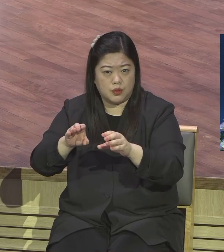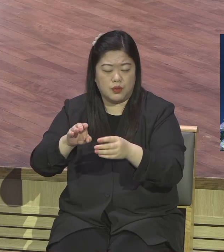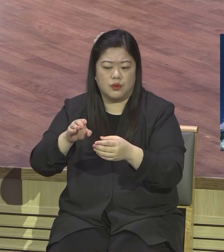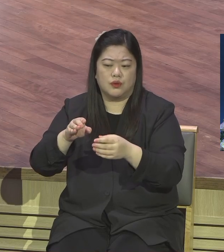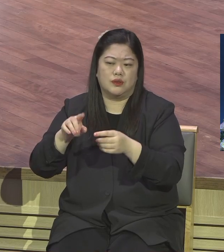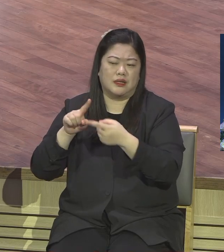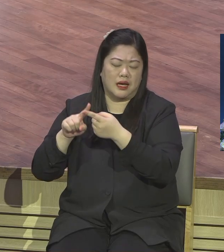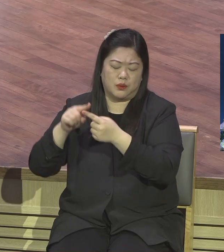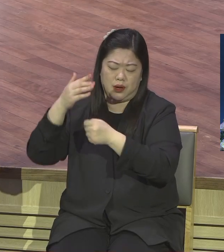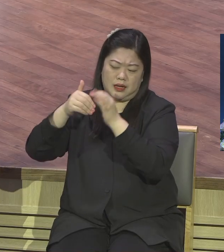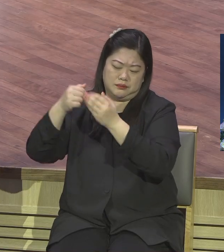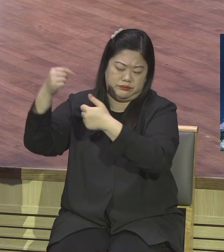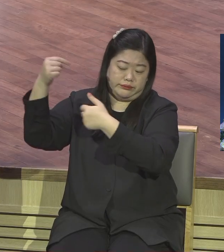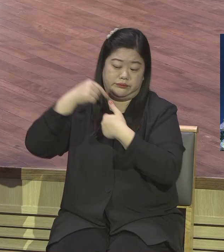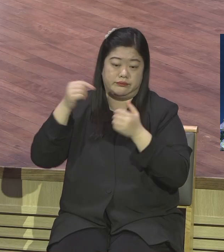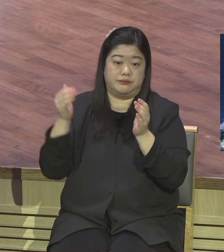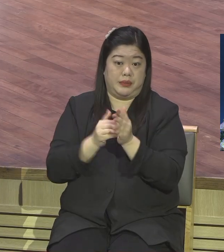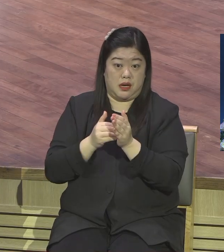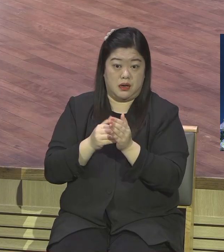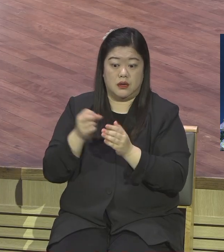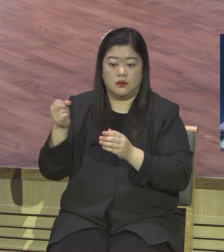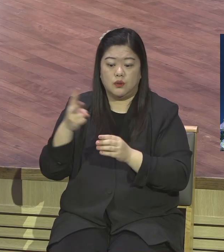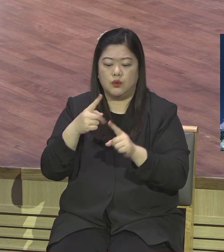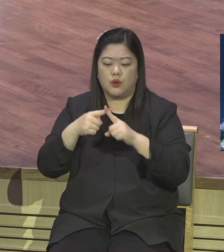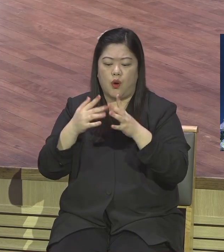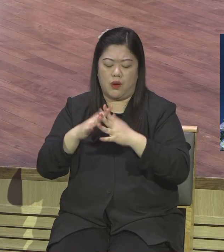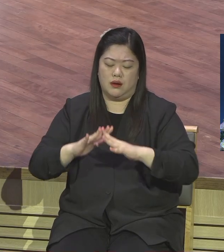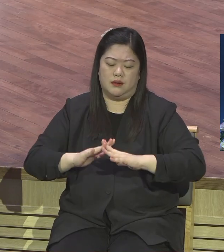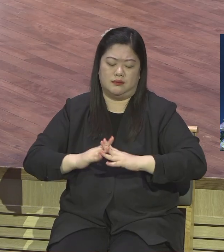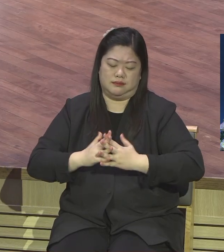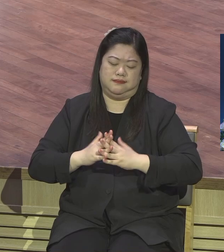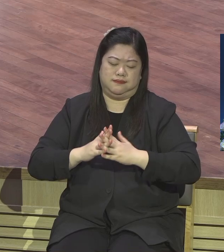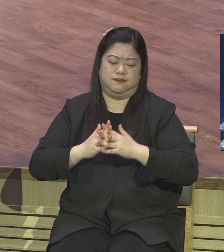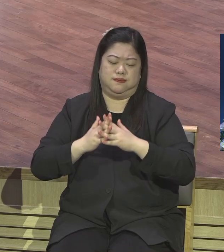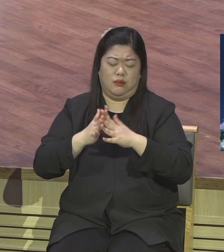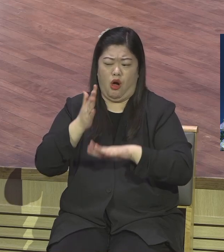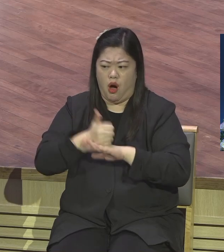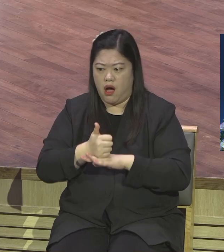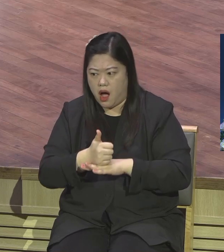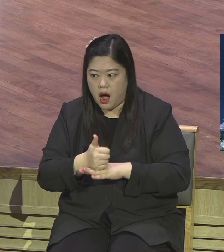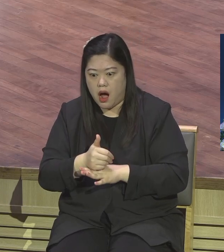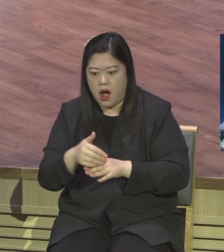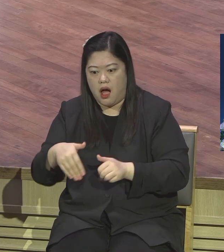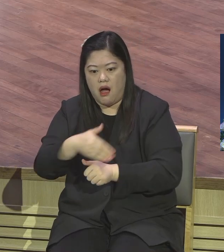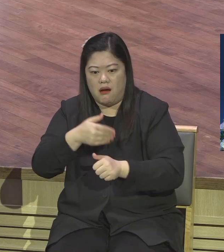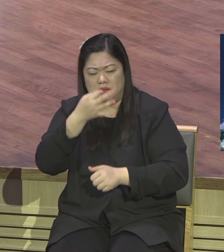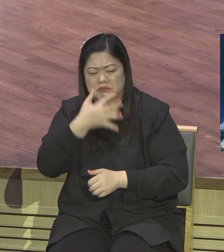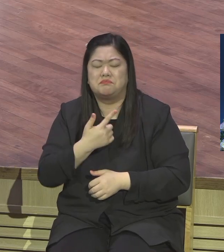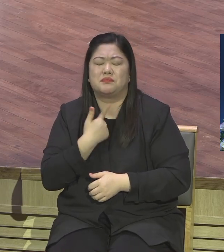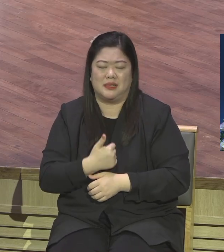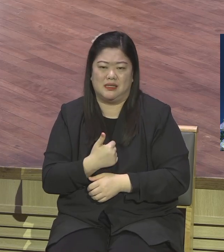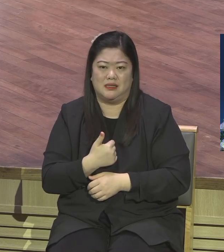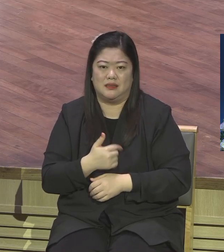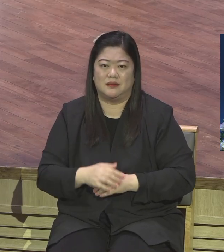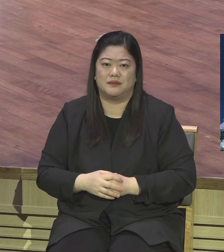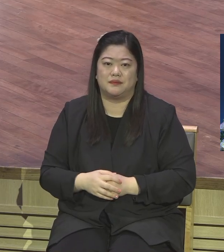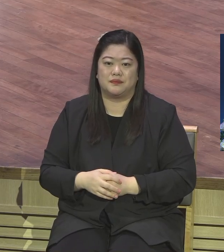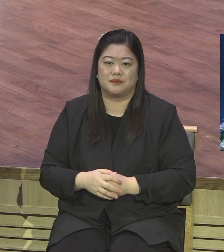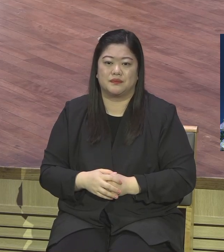그렇게 성교를 못했단 말이에요 앞으로 전세계 빈곳이 너무 많아요 예수민사는 거의 없습니다